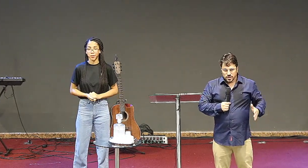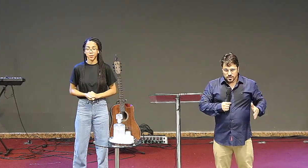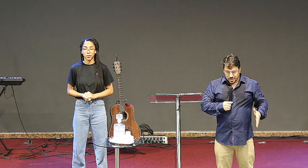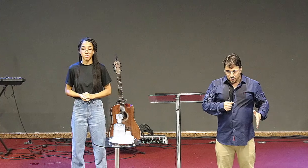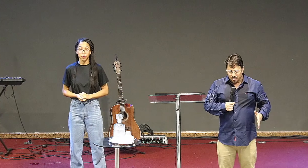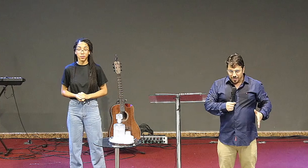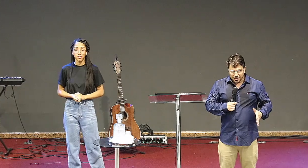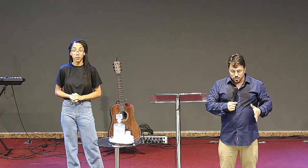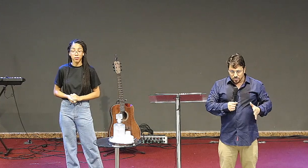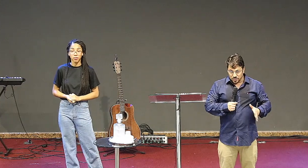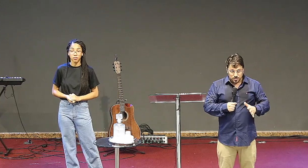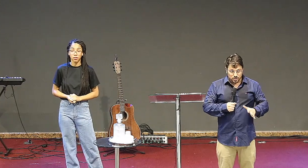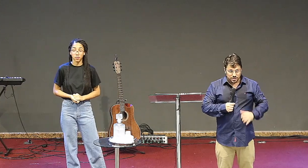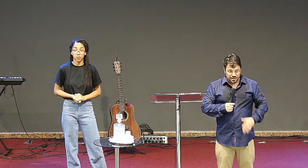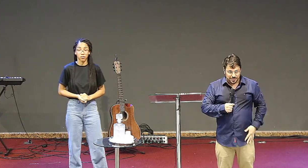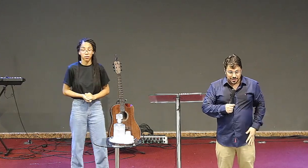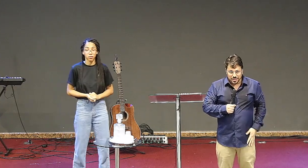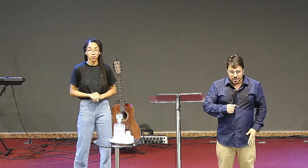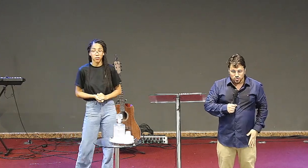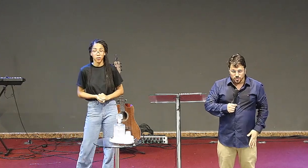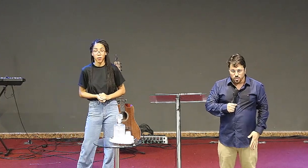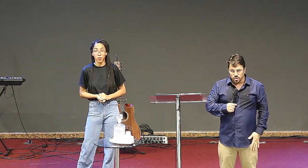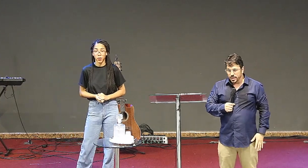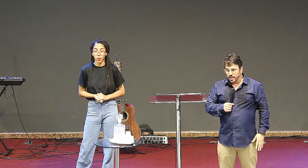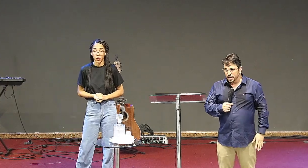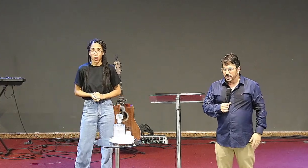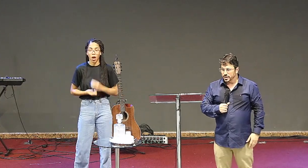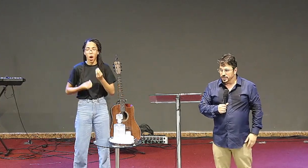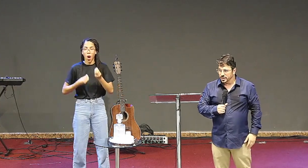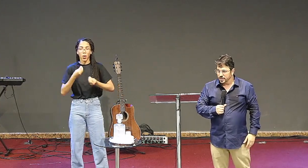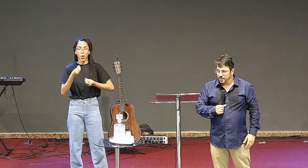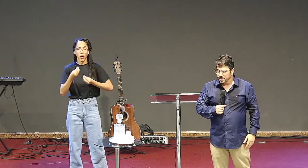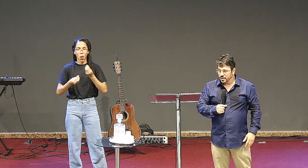e existe uma maneira muito simples de você entender isso porque